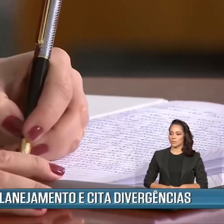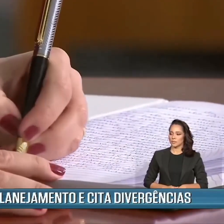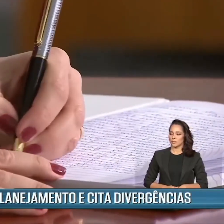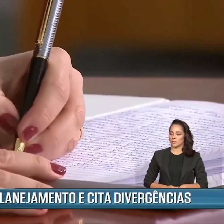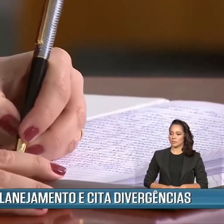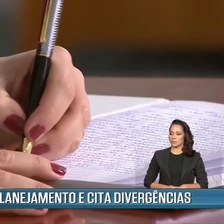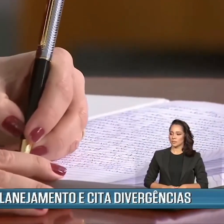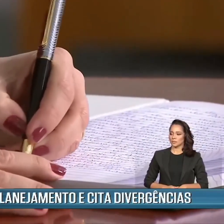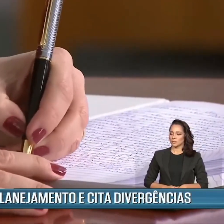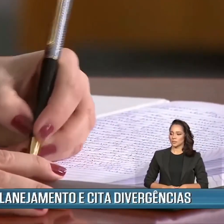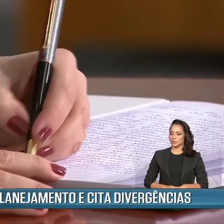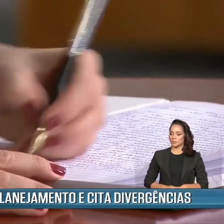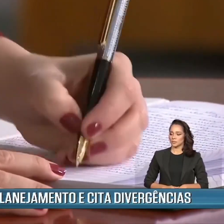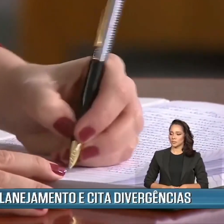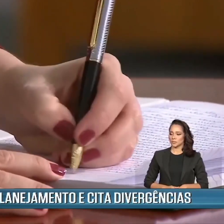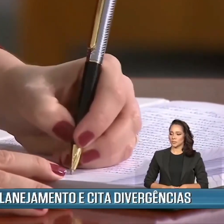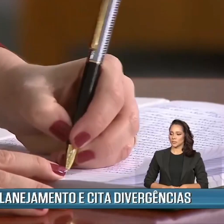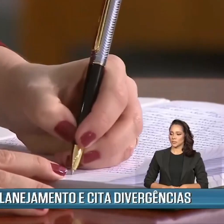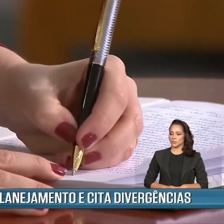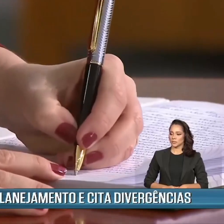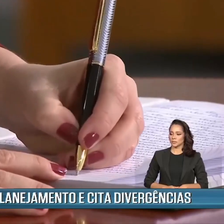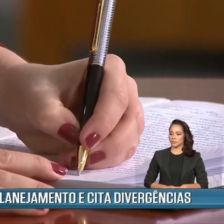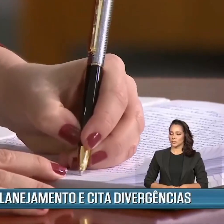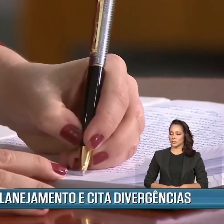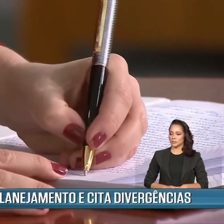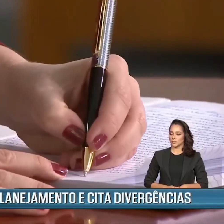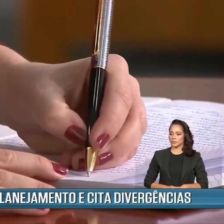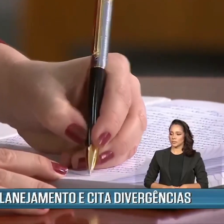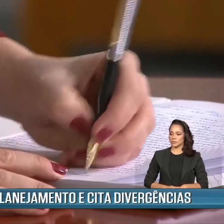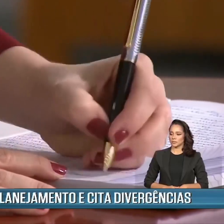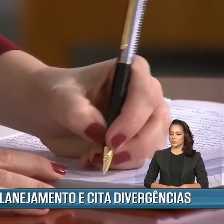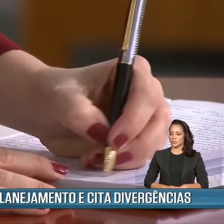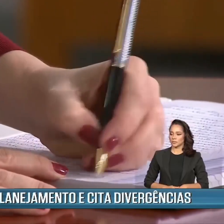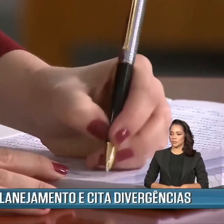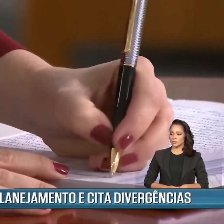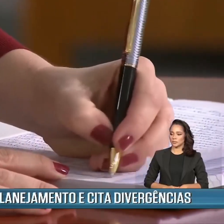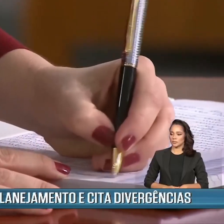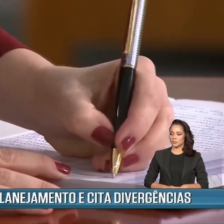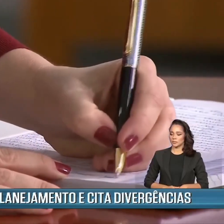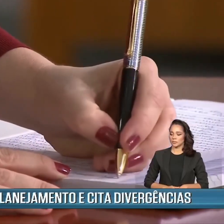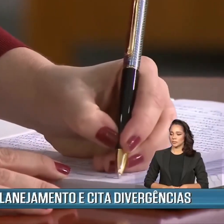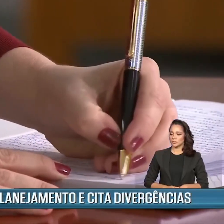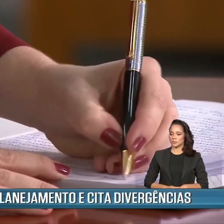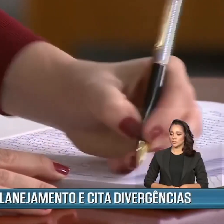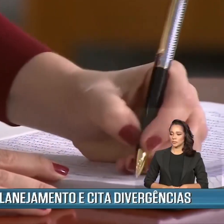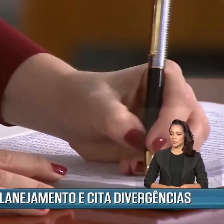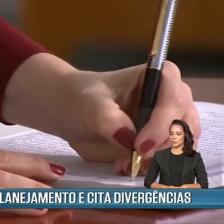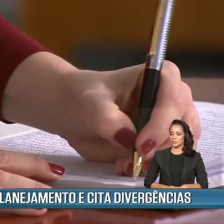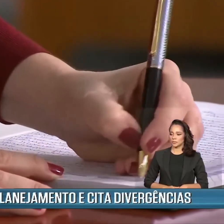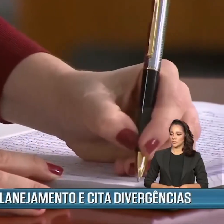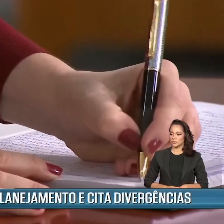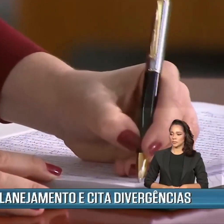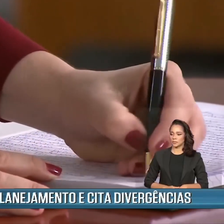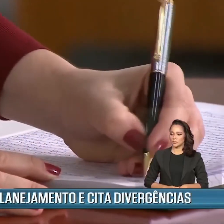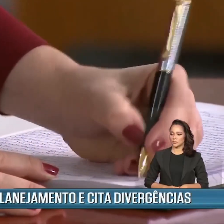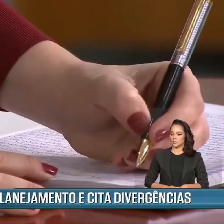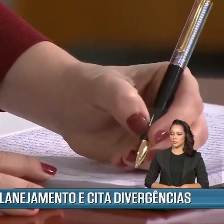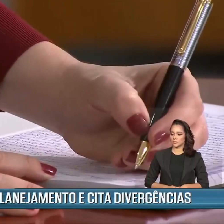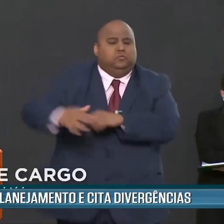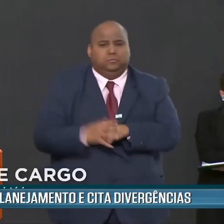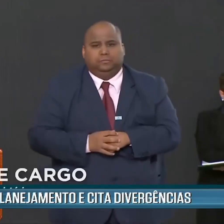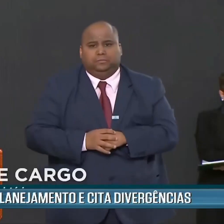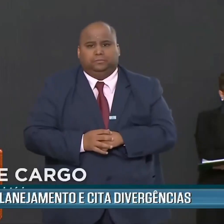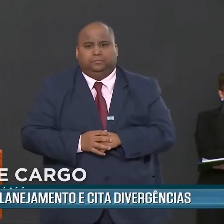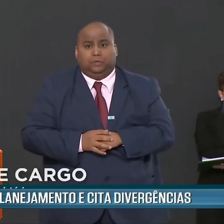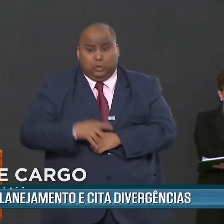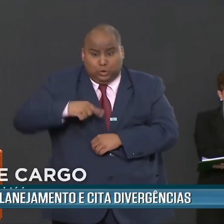e previsibilidade. E defendeu um melhor controle fiscal para que o governo consiga cumprir as promessas de inclusão social.